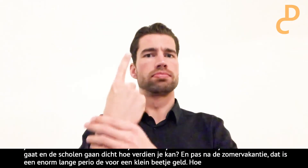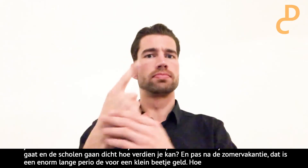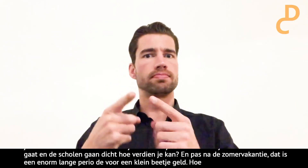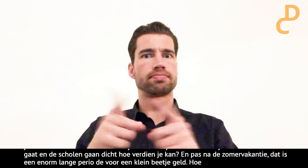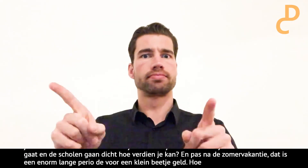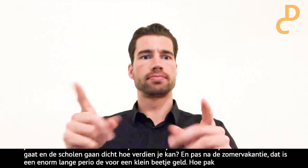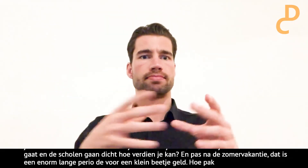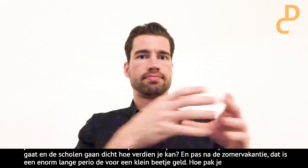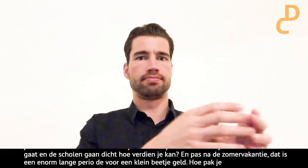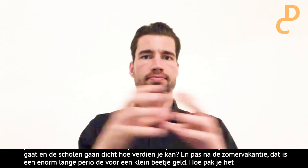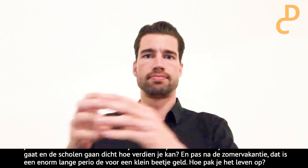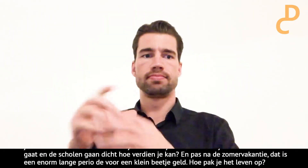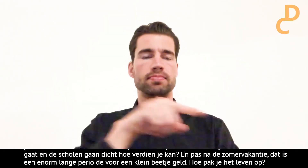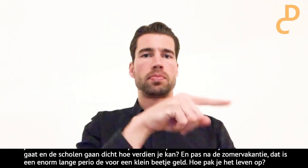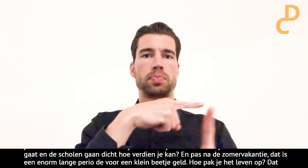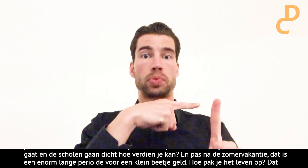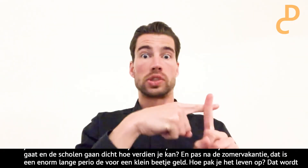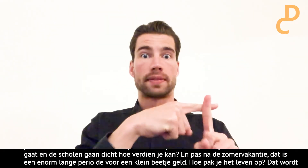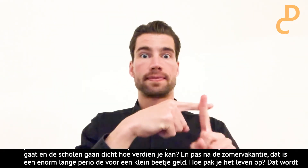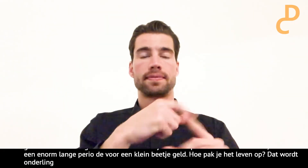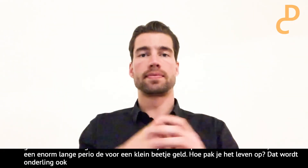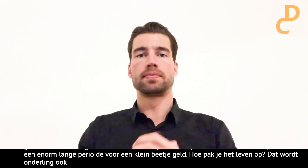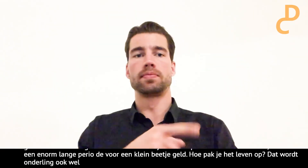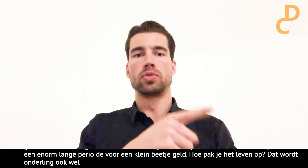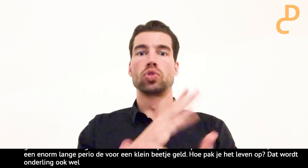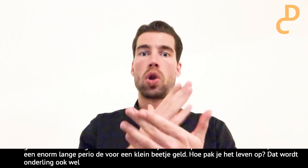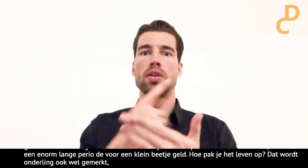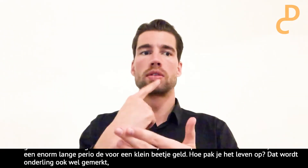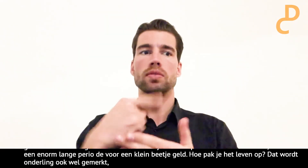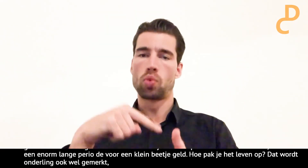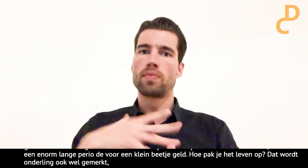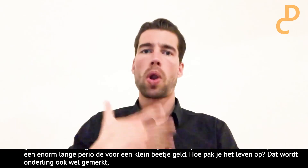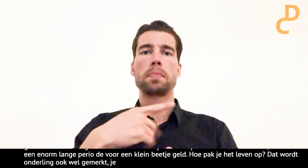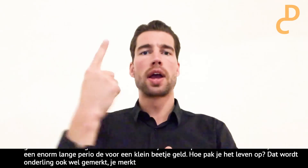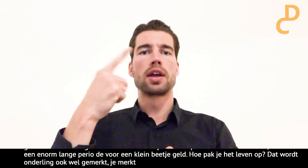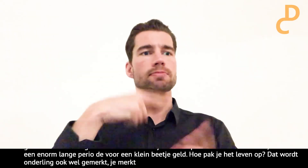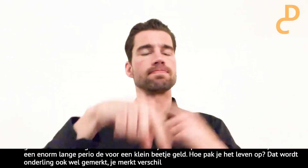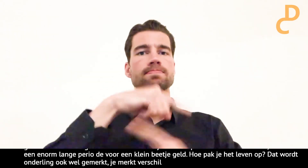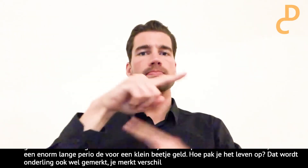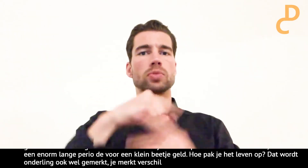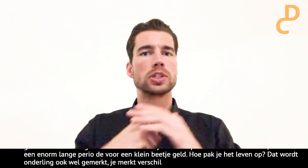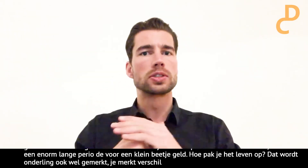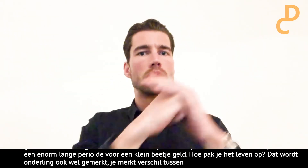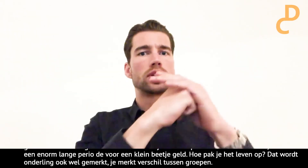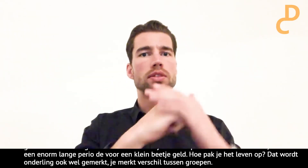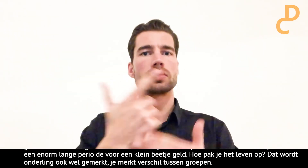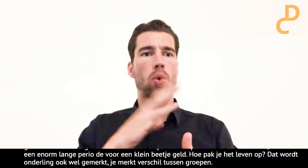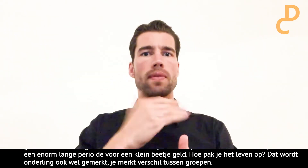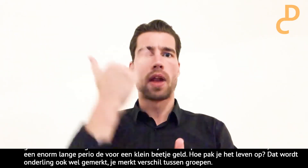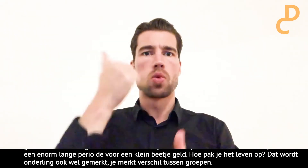gemerkt. En je merkt wel verschil tussen twee groepen. De ene is positief. Tolken die zeggen, nou ze voelen dat ze meer onderling elkaar